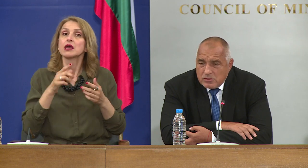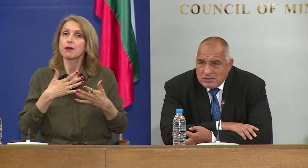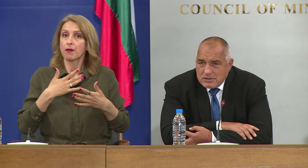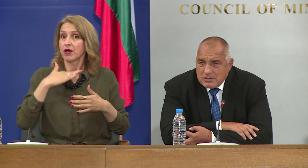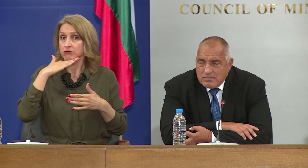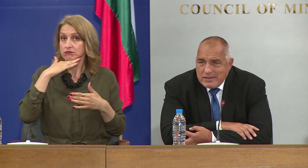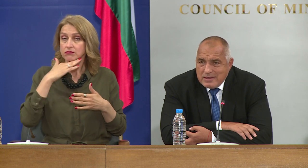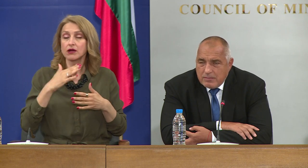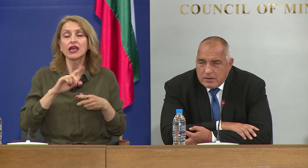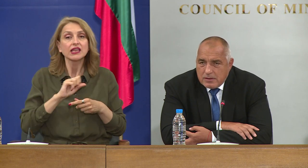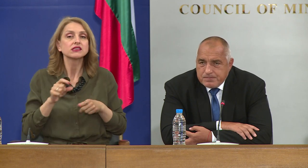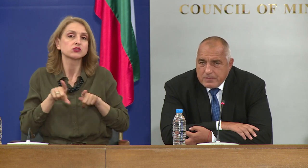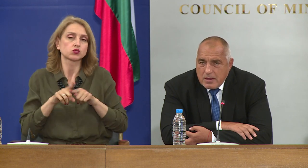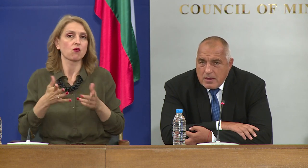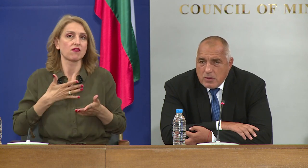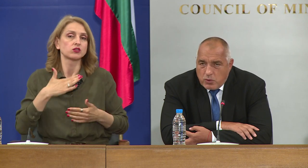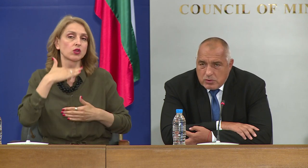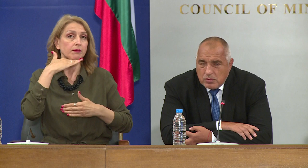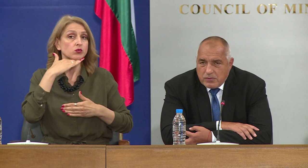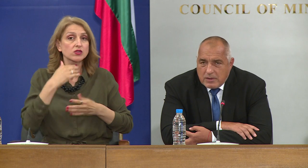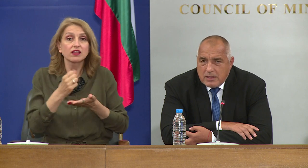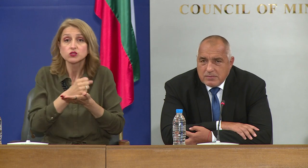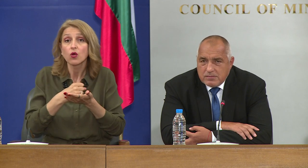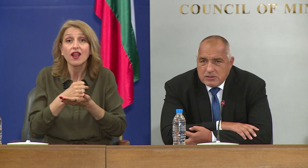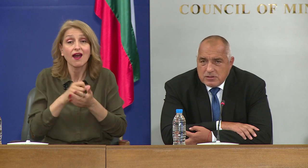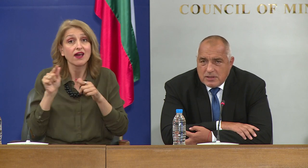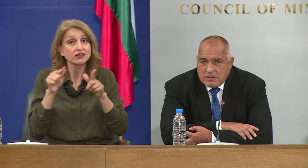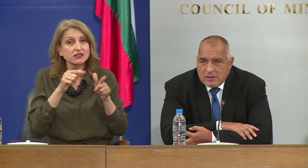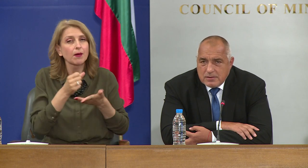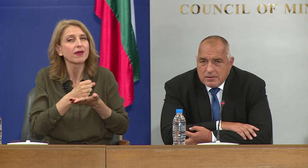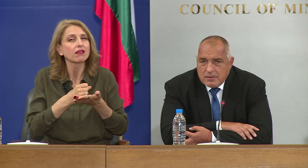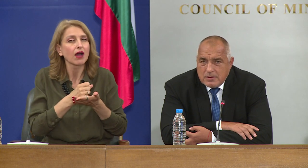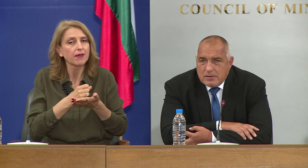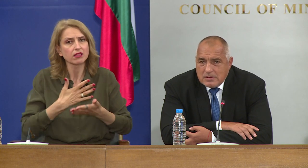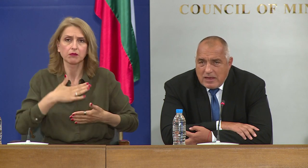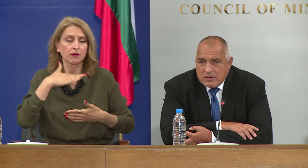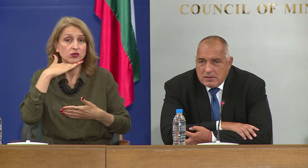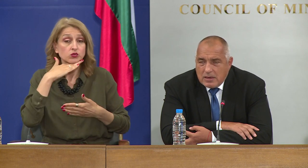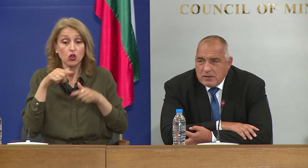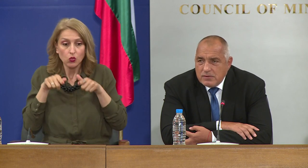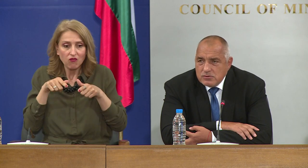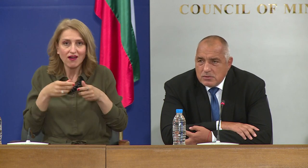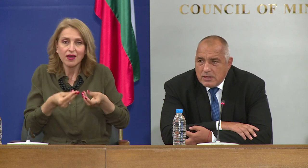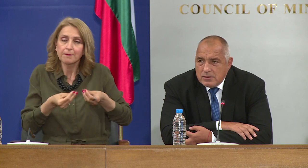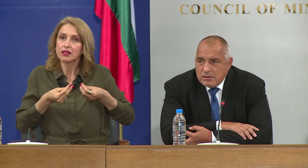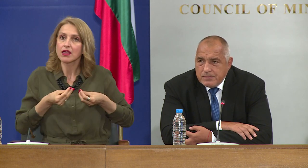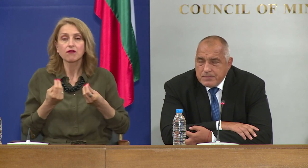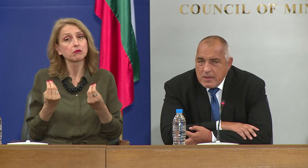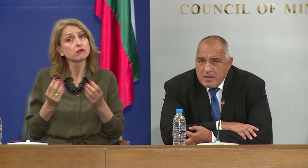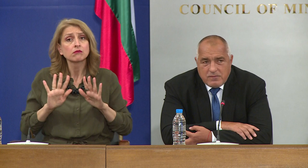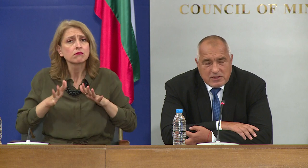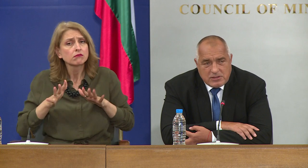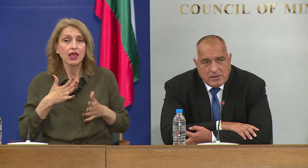место с медикаменти, които, повтарям, към днешна дата дават някакви резултати.